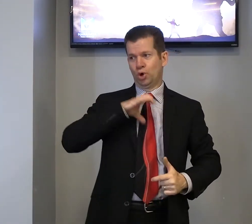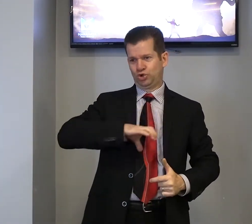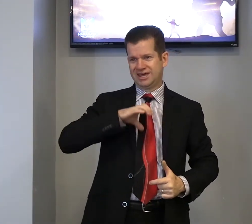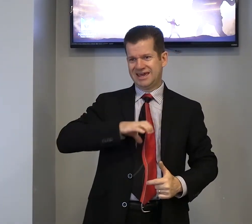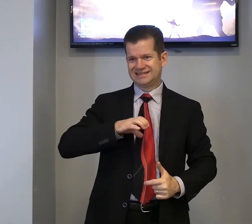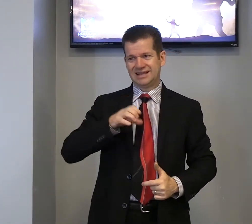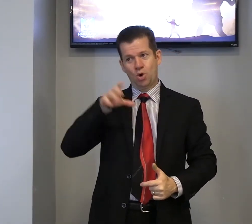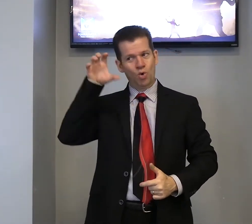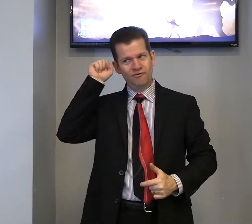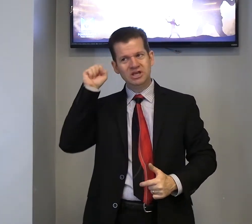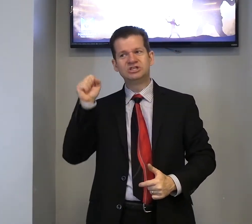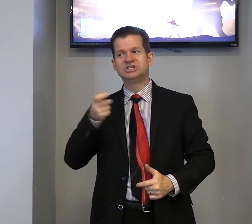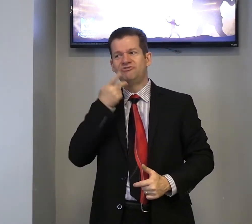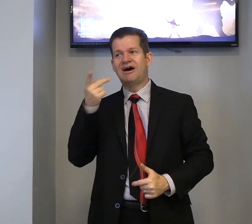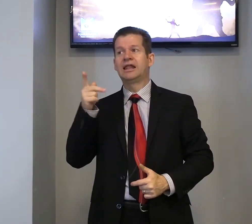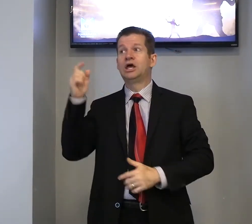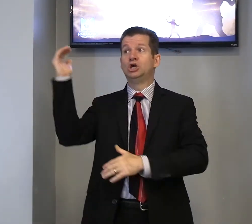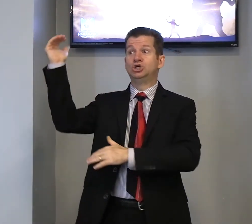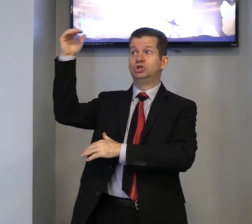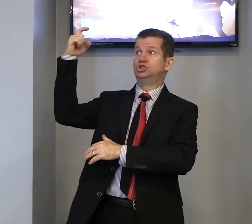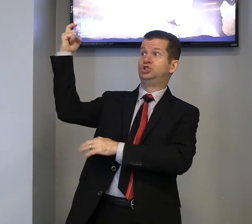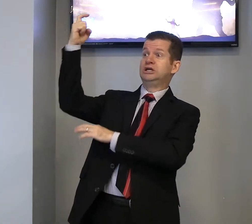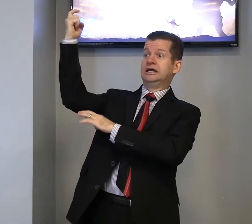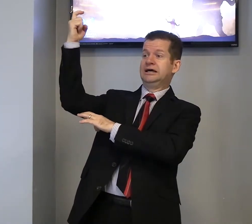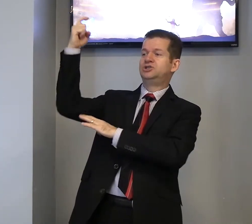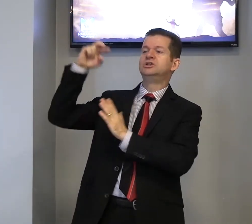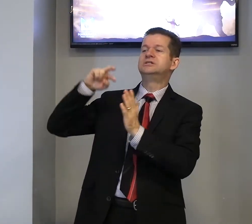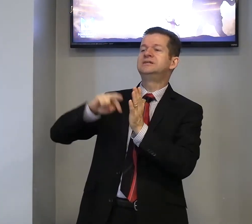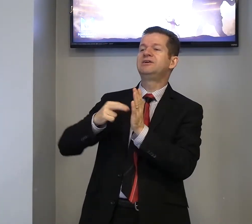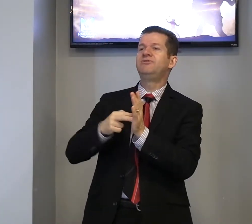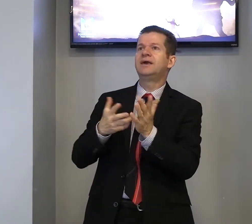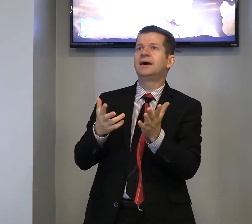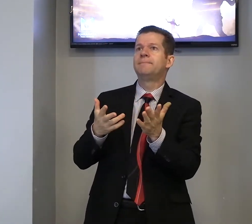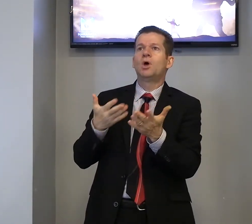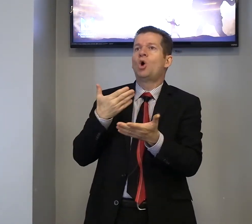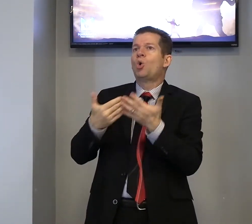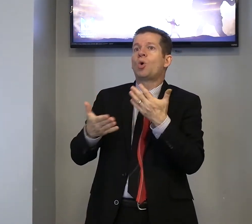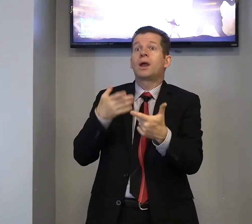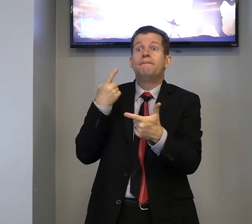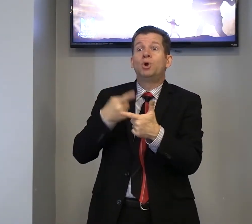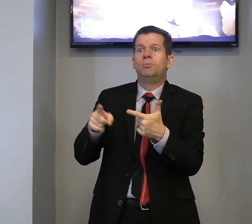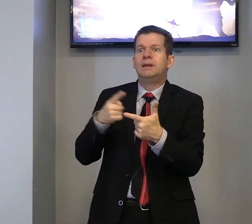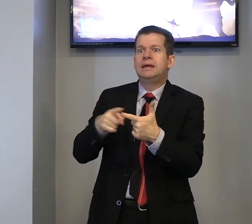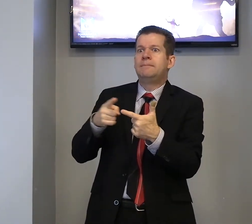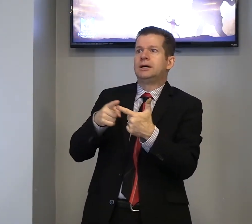português, o ouvinte, a gente fala gigante, significa qualquer problema,